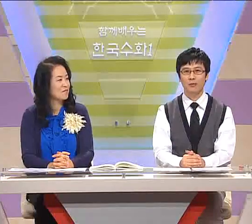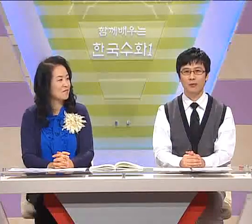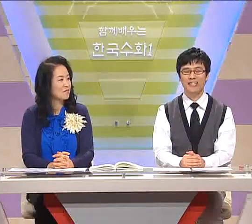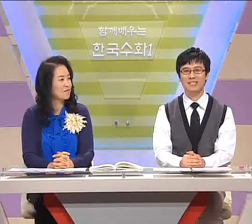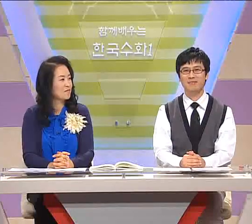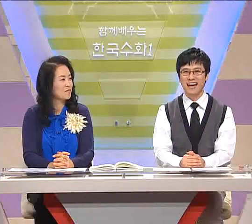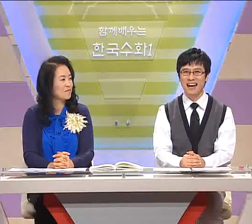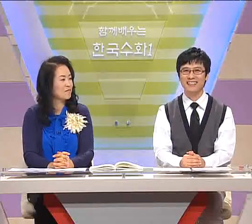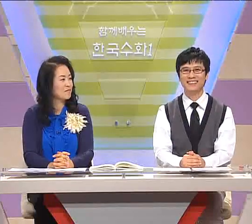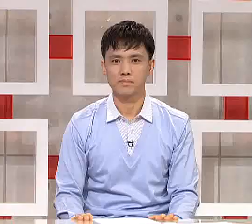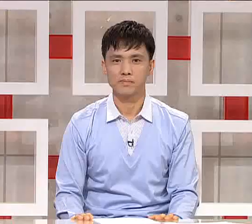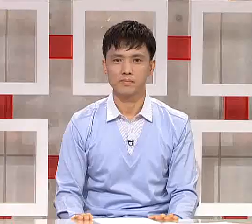보도록 하겠습니다.